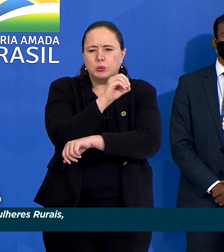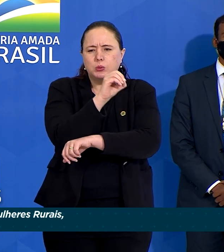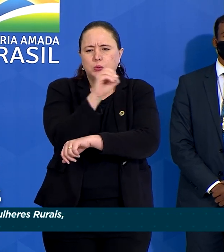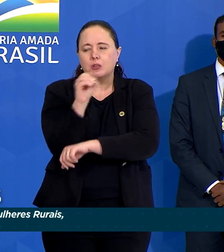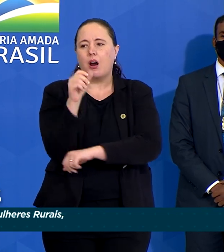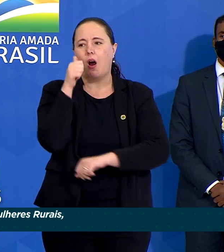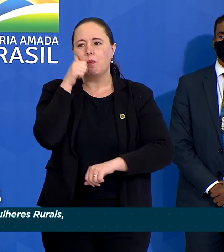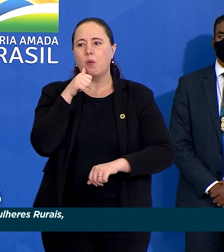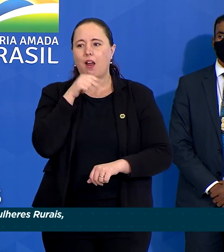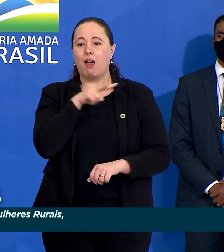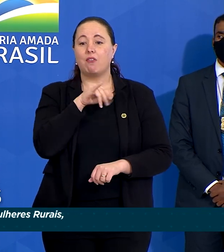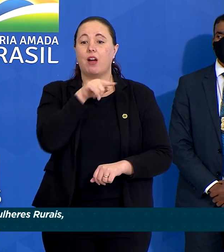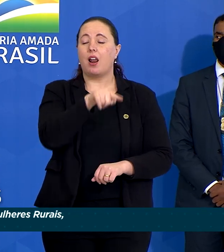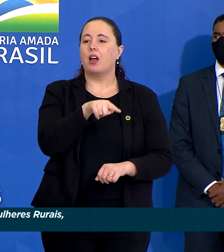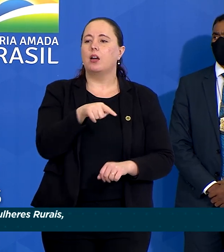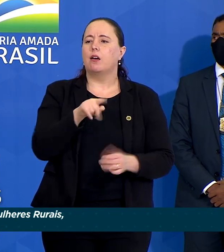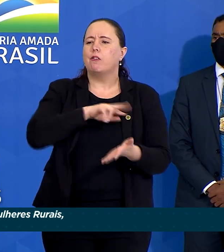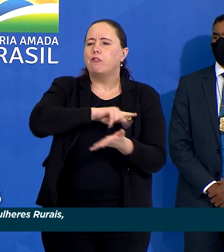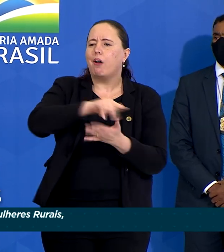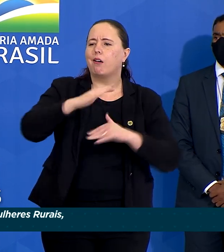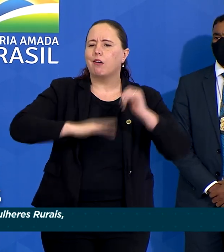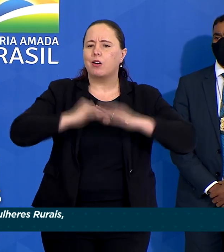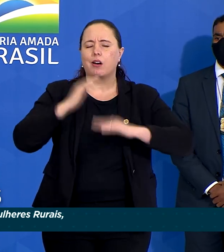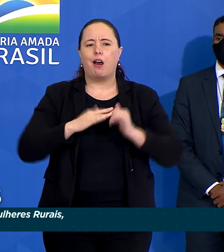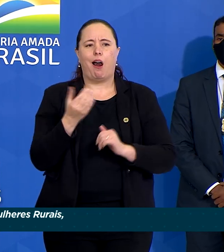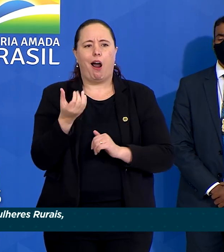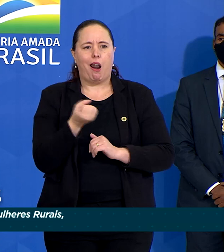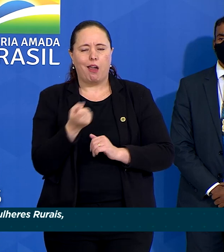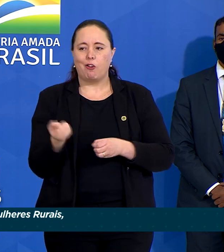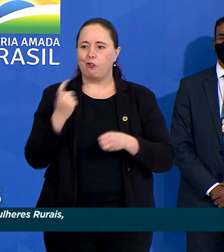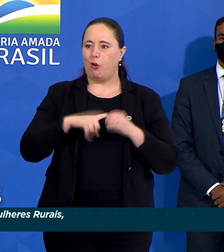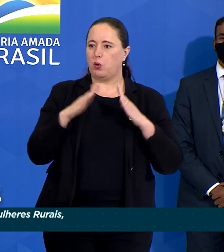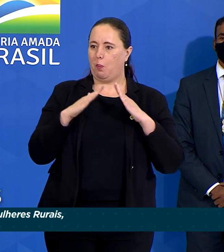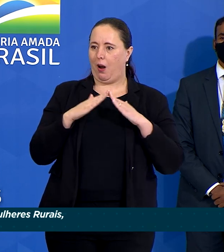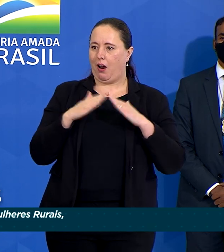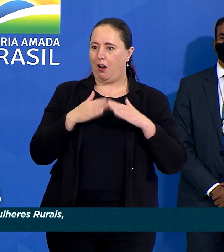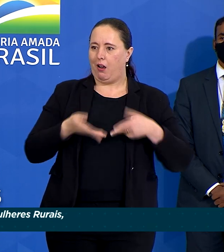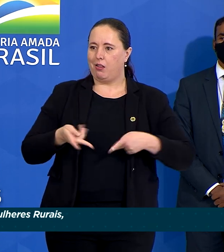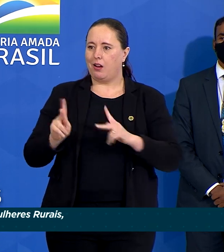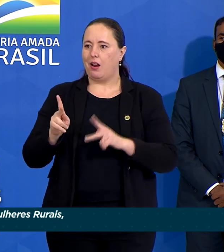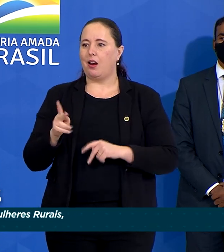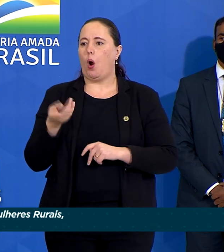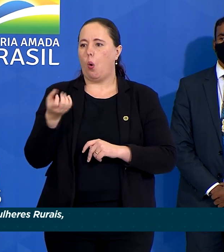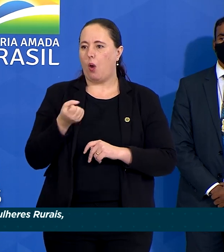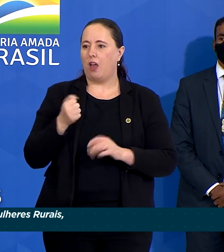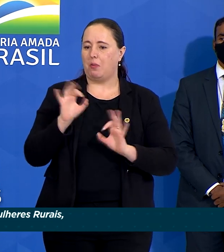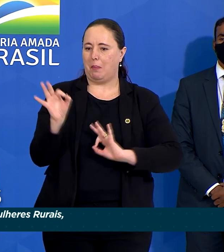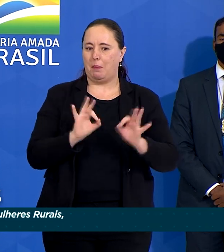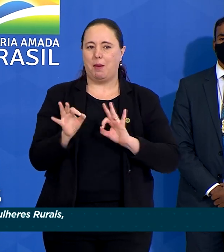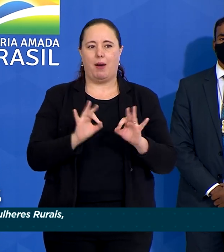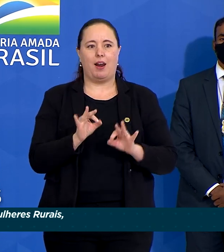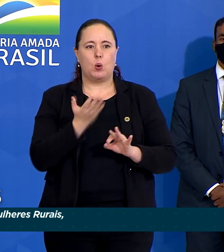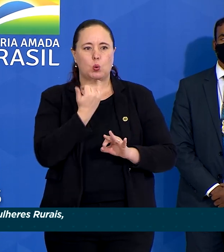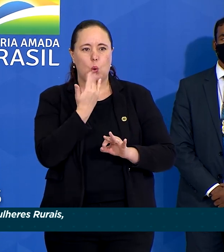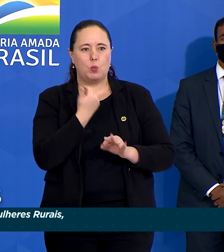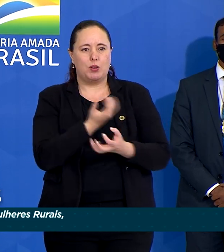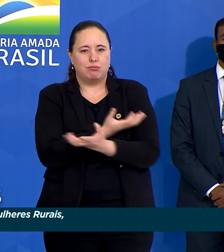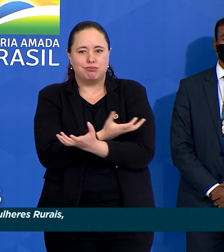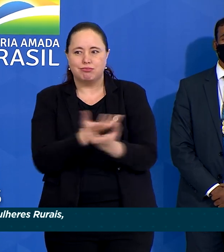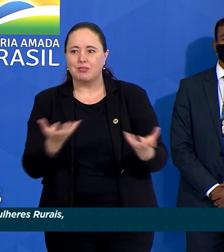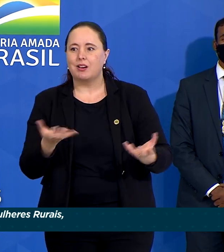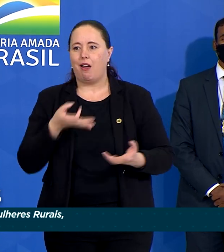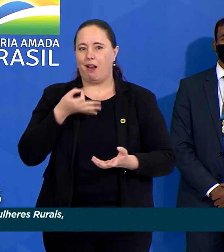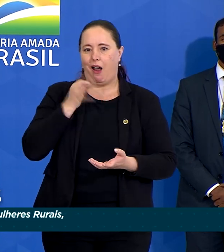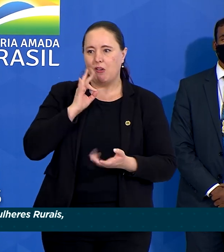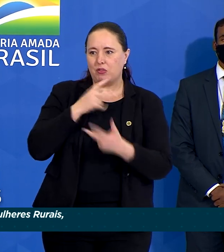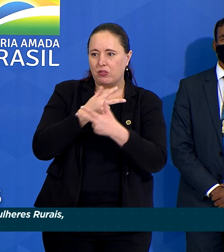muitas vão tirar leite, depois voltam para casa com leite para preparar o café da manhã, para colocar os seus